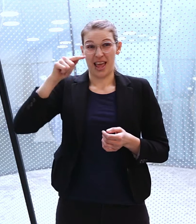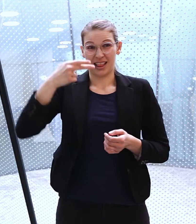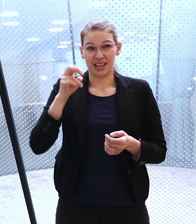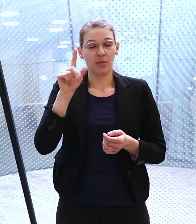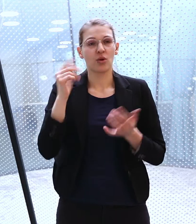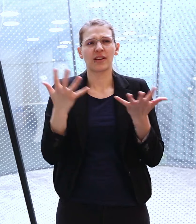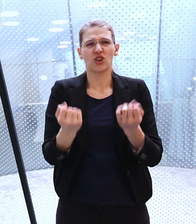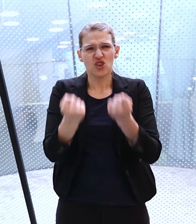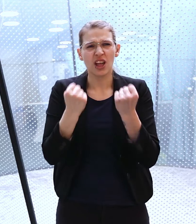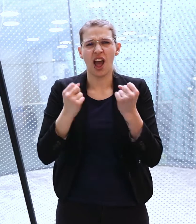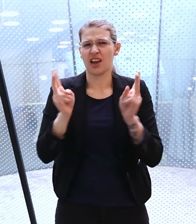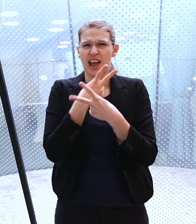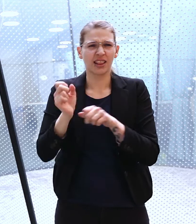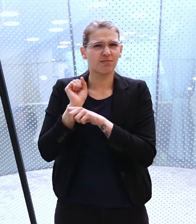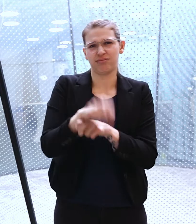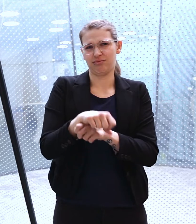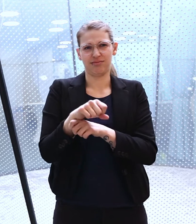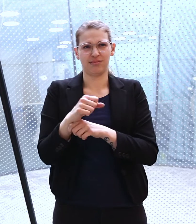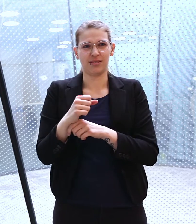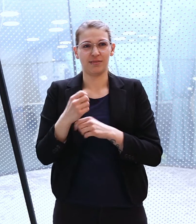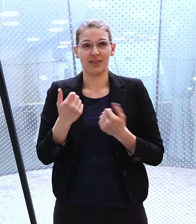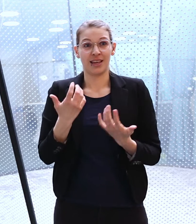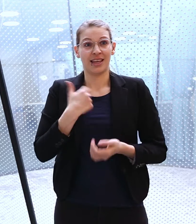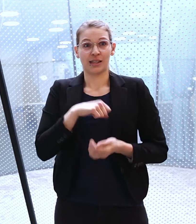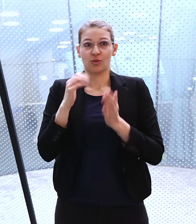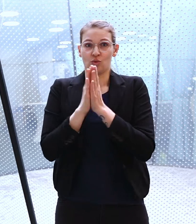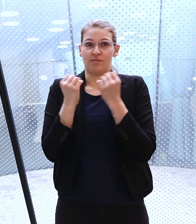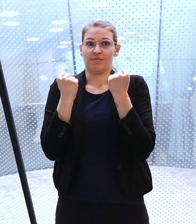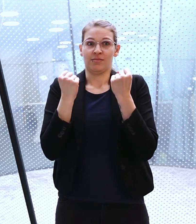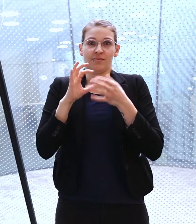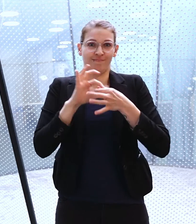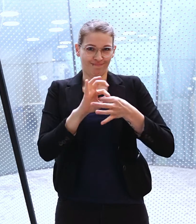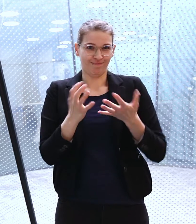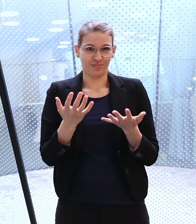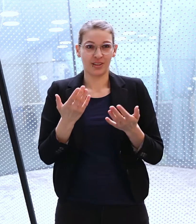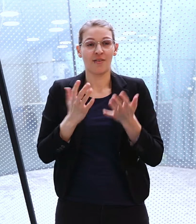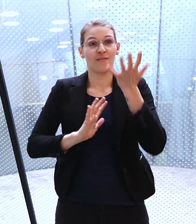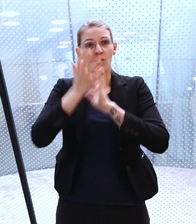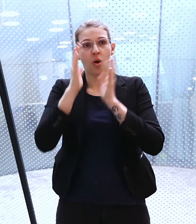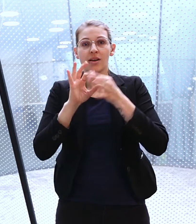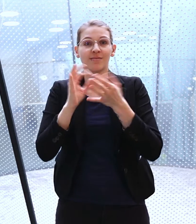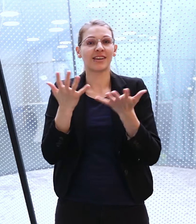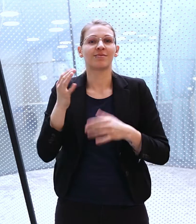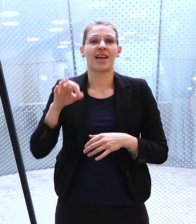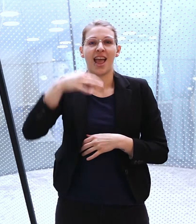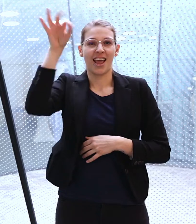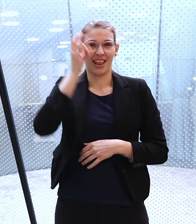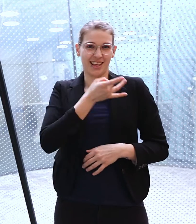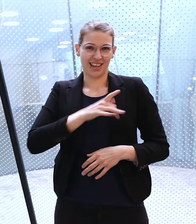Der Panthia steht für das starke und unbesiegbare Christentum. Das Feuer steht für den